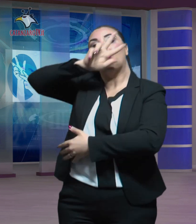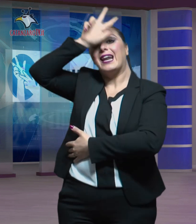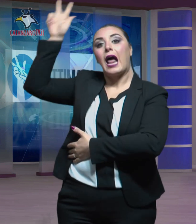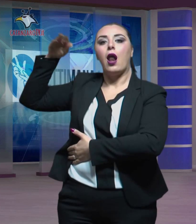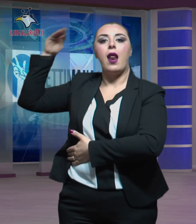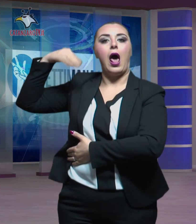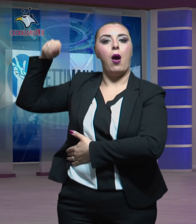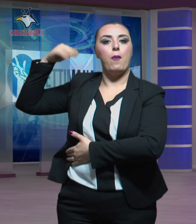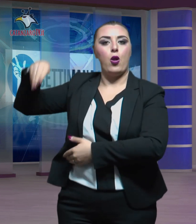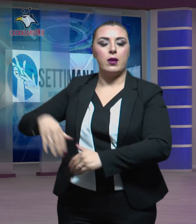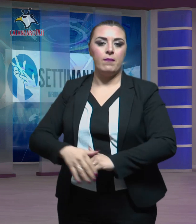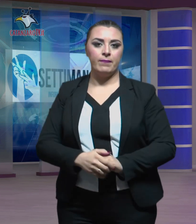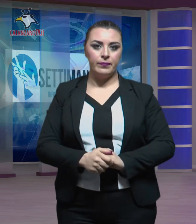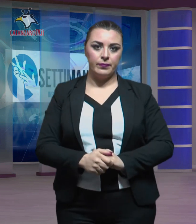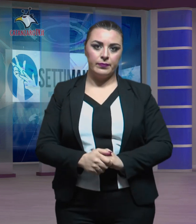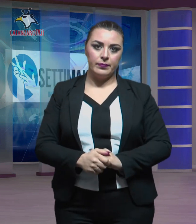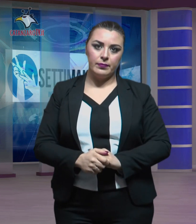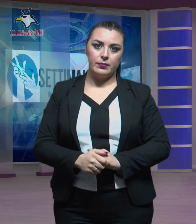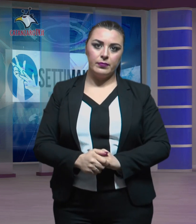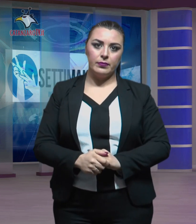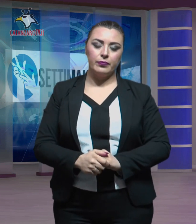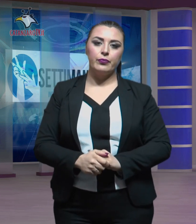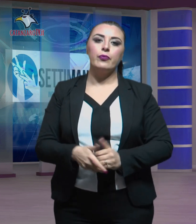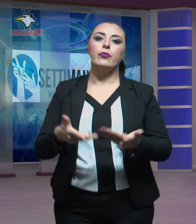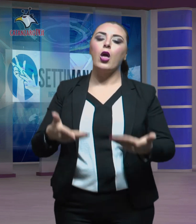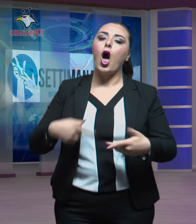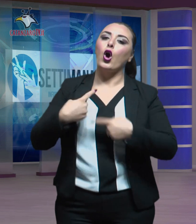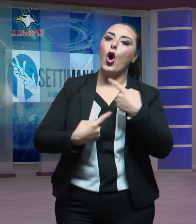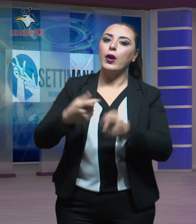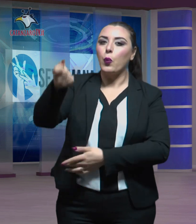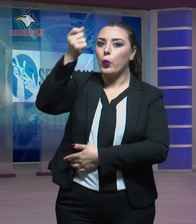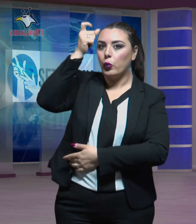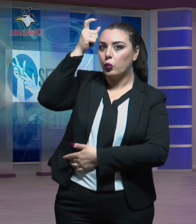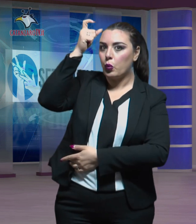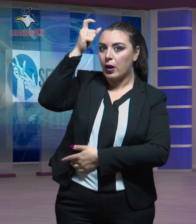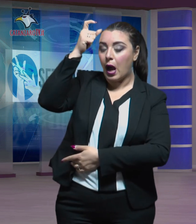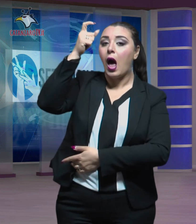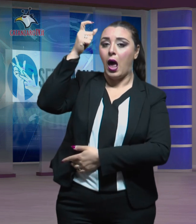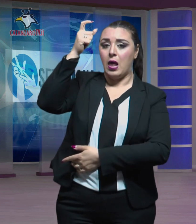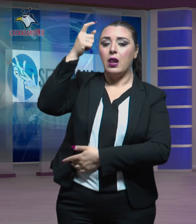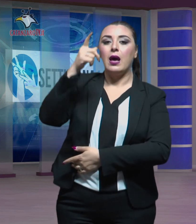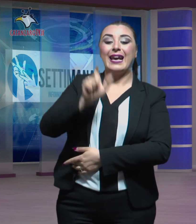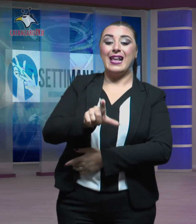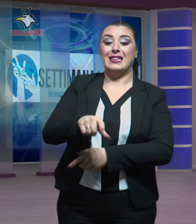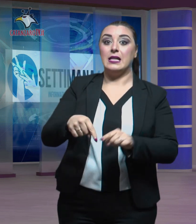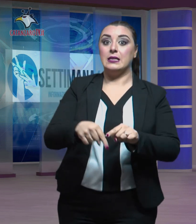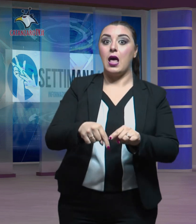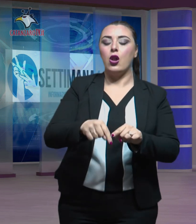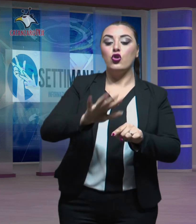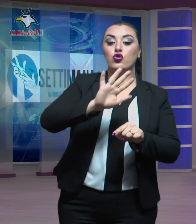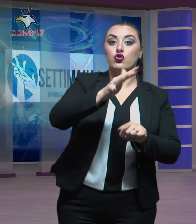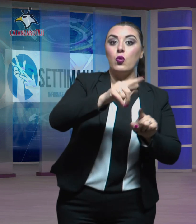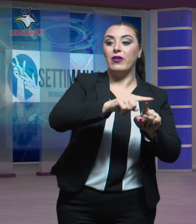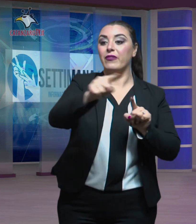di Napoli. Rimaniamo in tema culturale a Catanzaro, dal 5